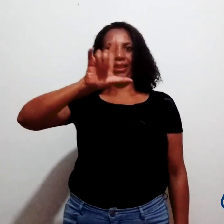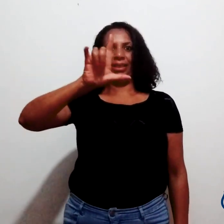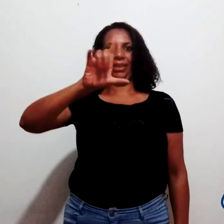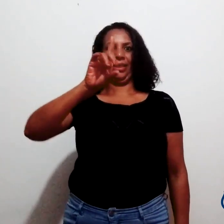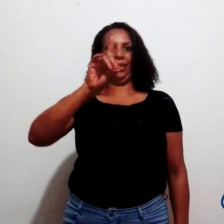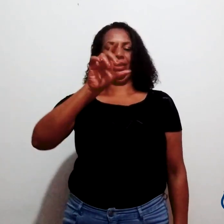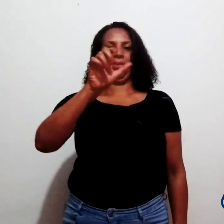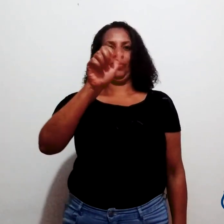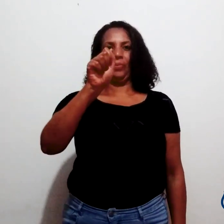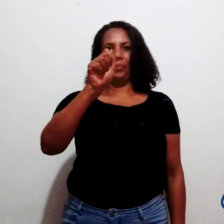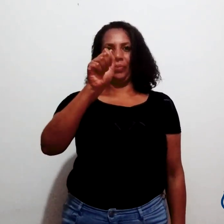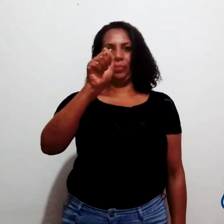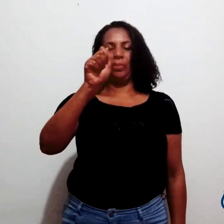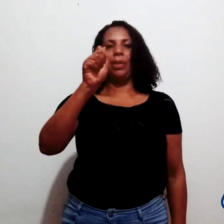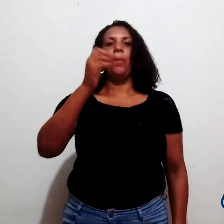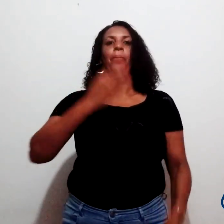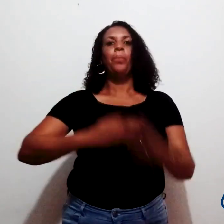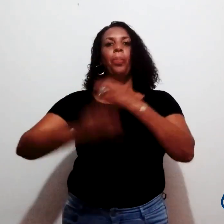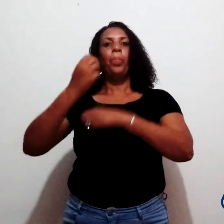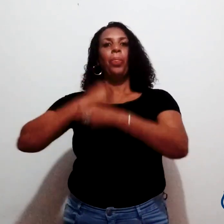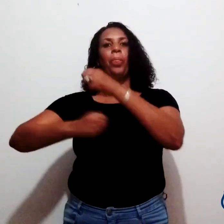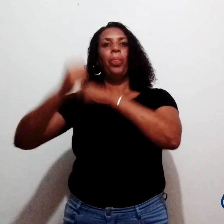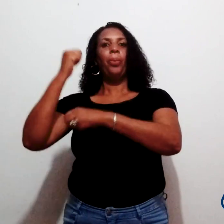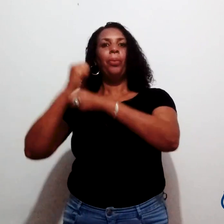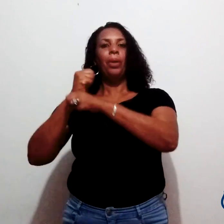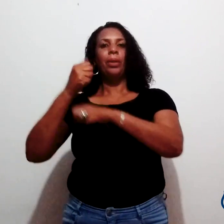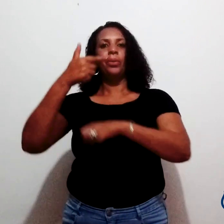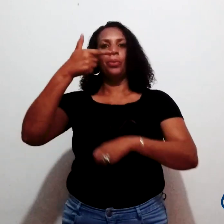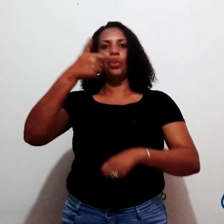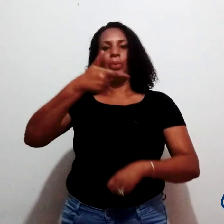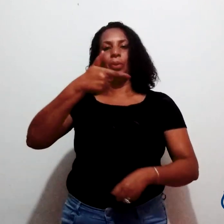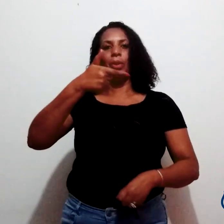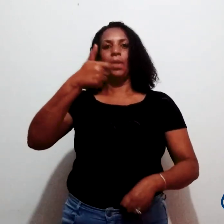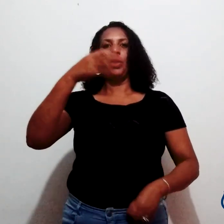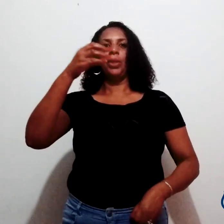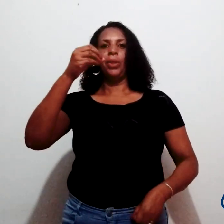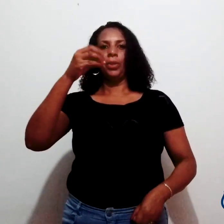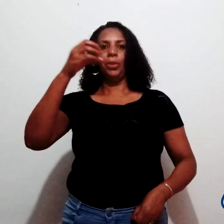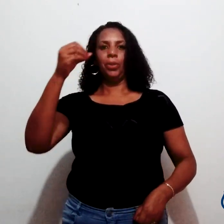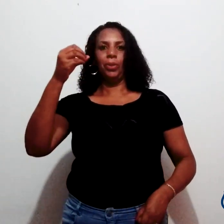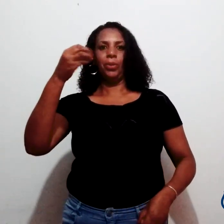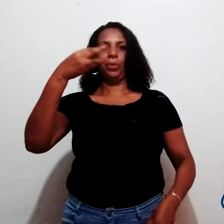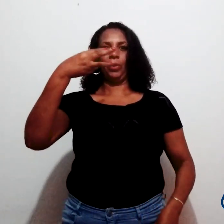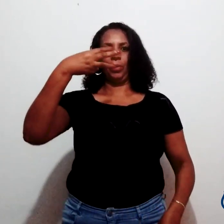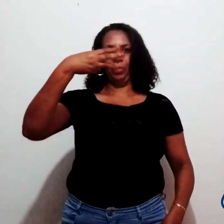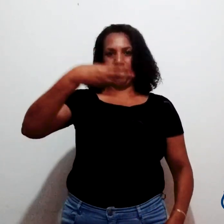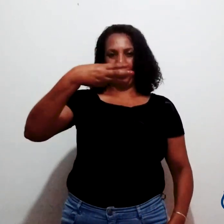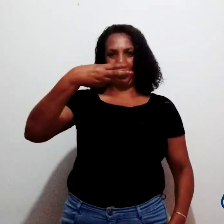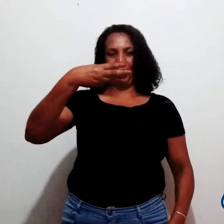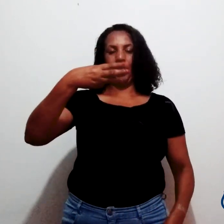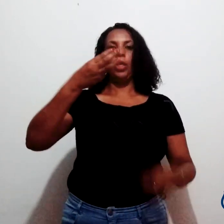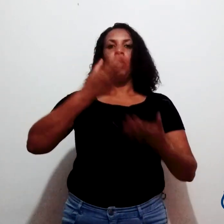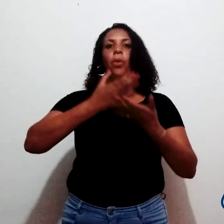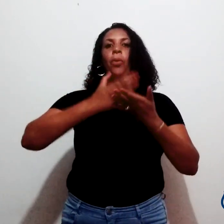Olá, este é meu sinal e meu nome é Rosenilda. No ano de 2003, eu